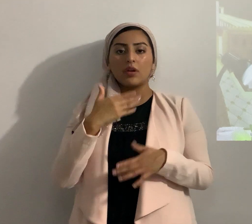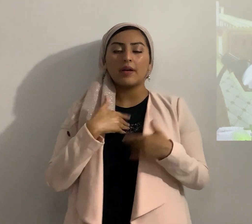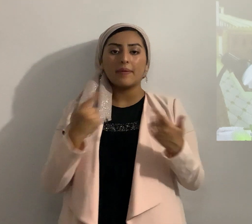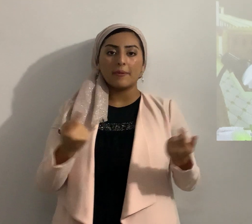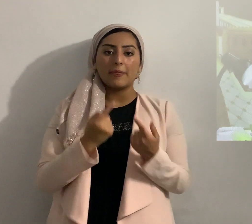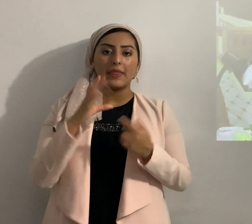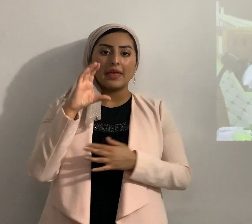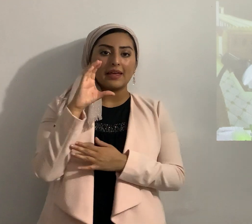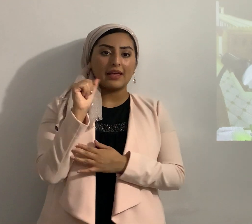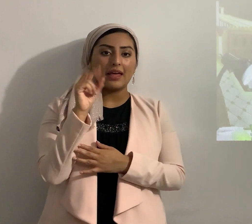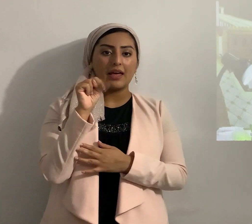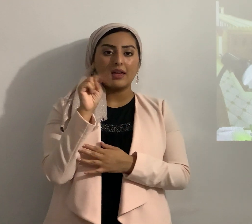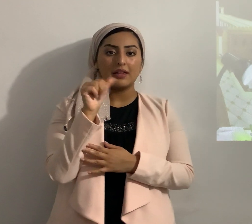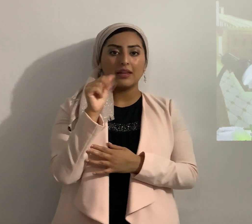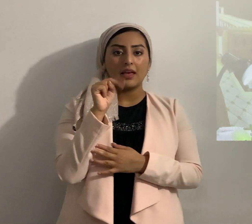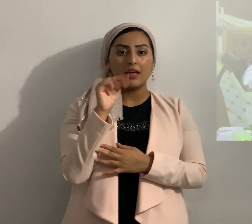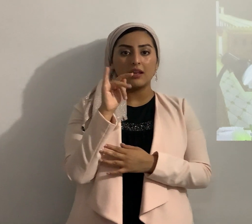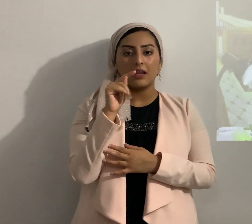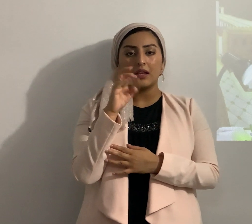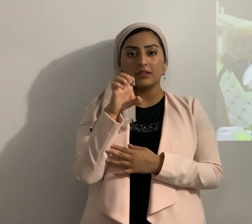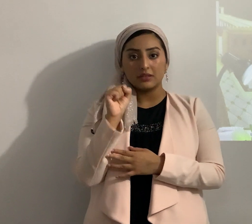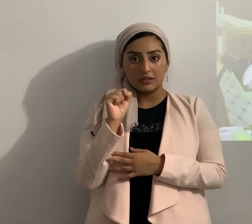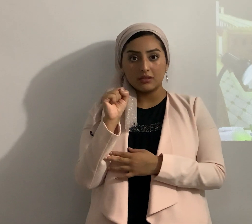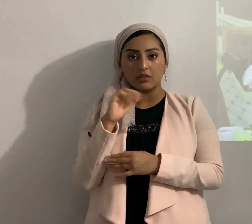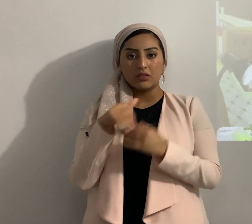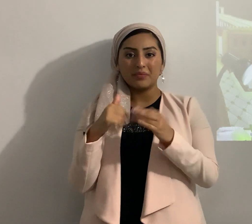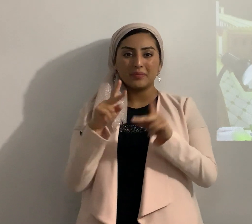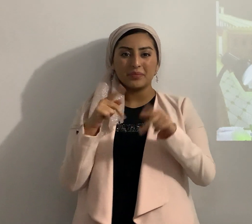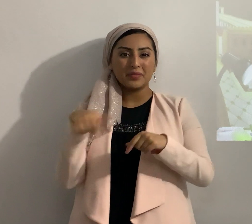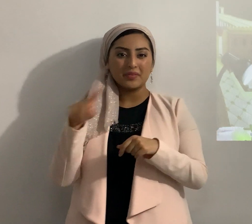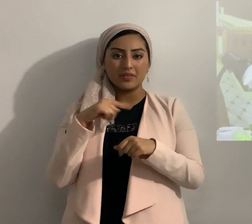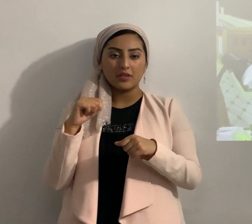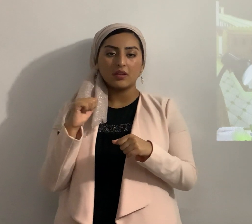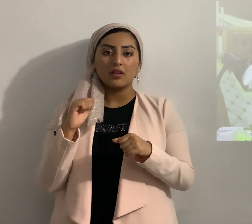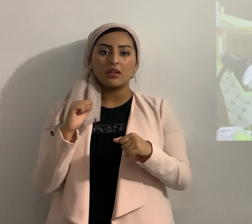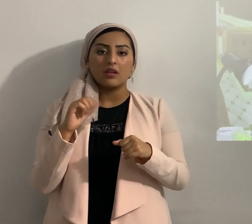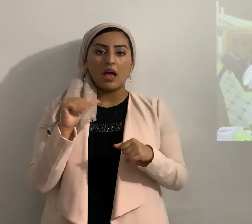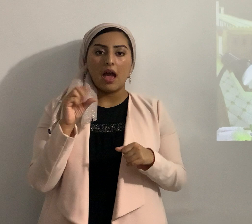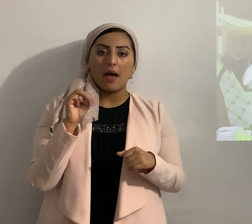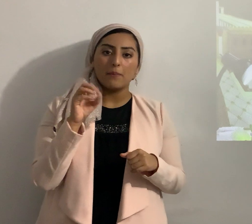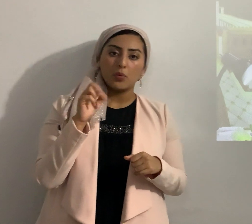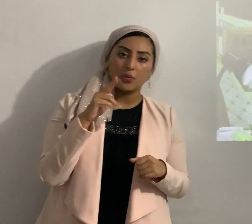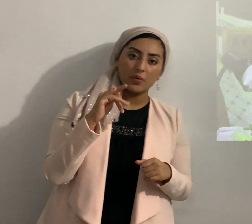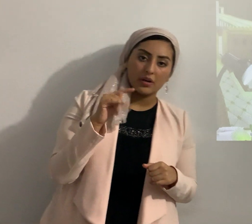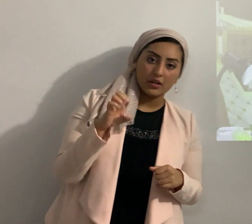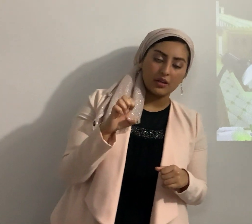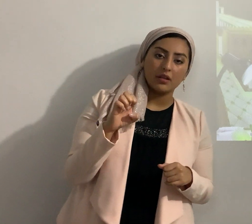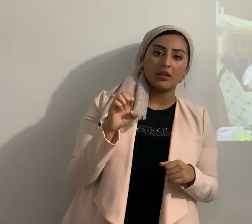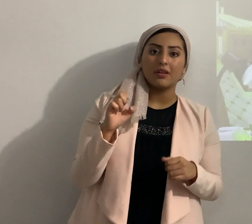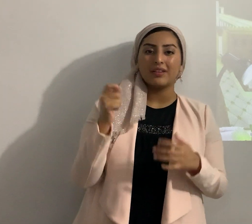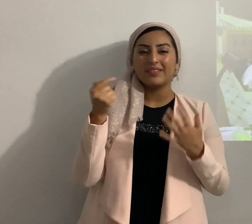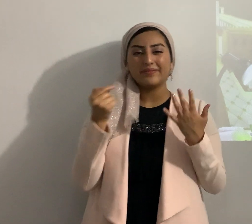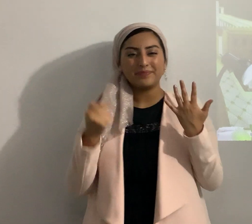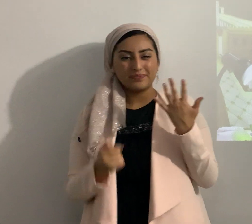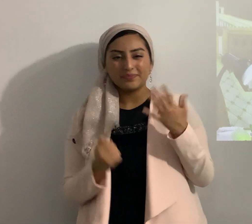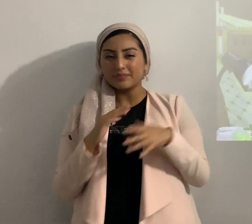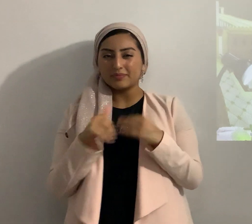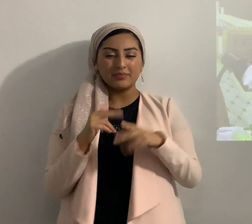de los cananitas de los o sea de toda esta gente el amorreo el fereceo el ebeo jebuceo toda esa gente